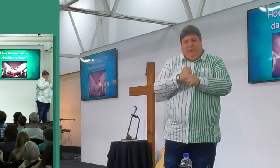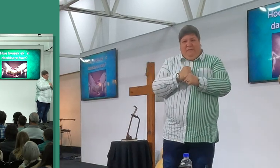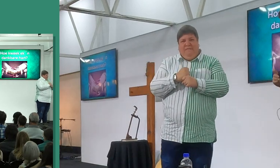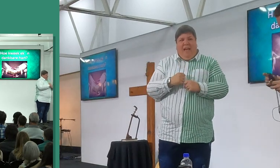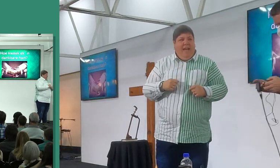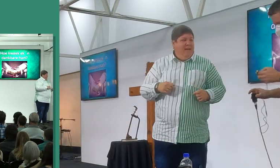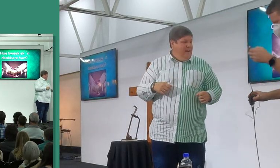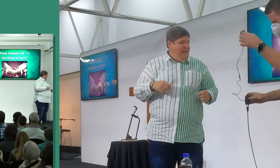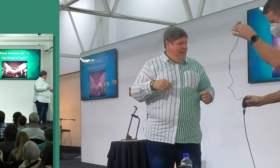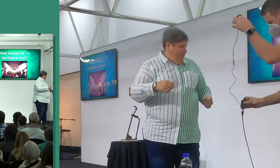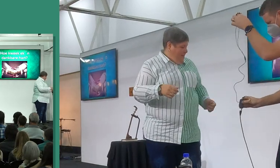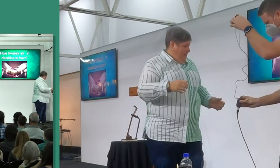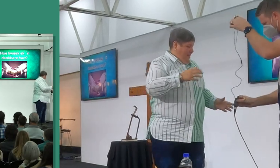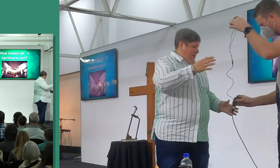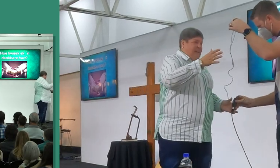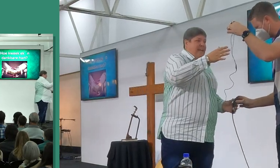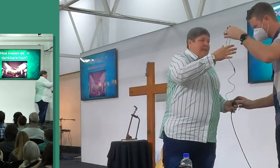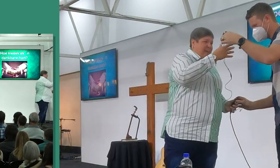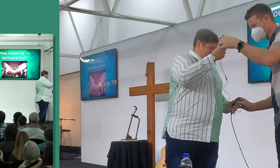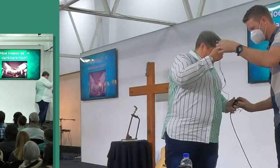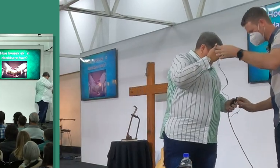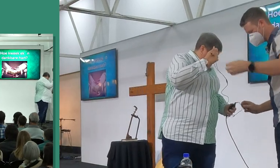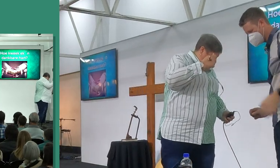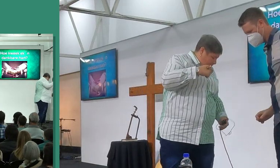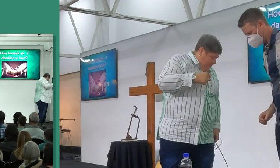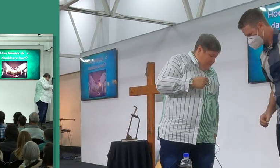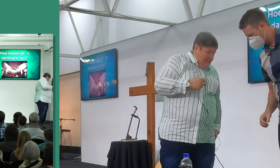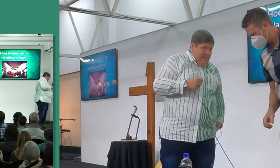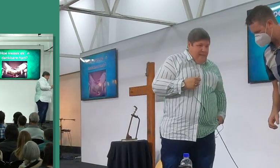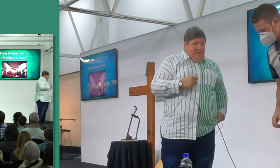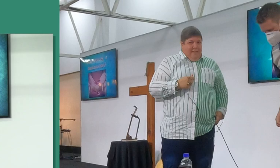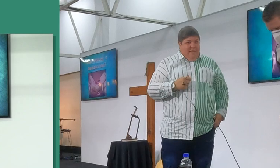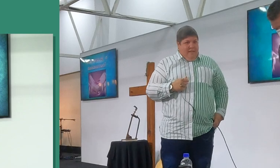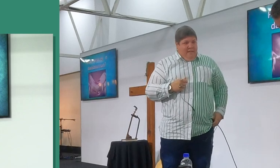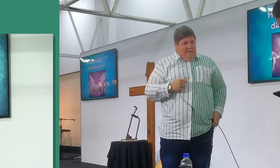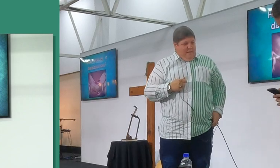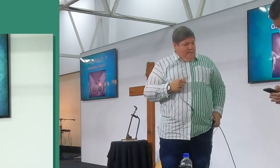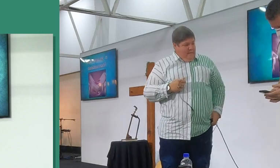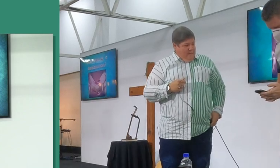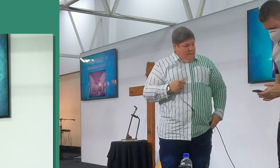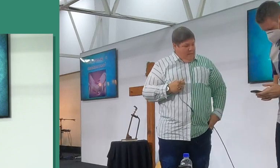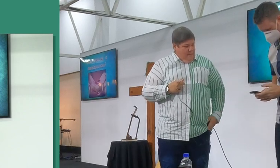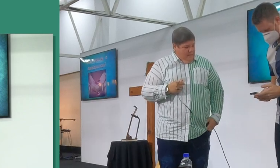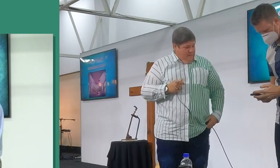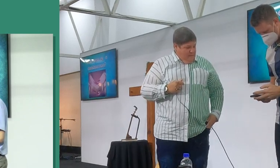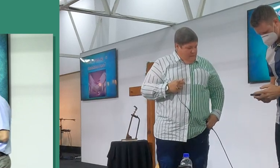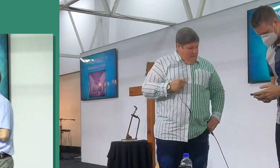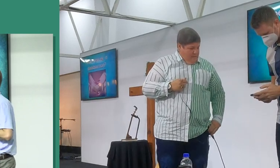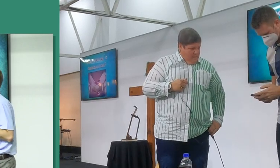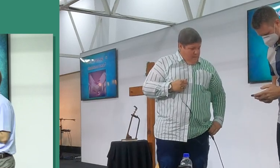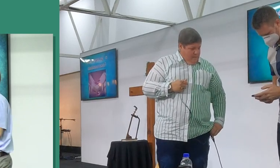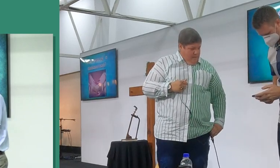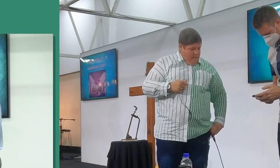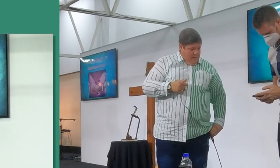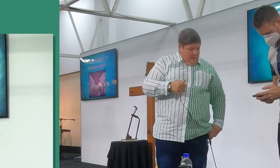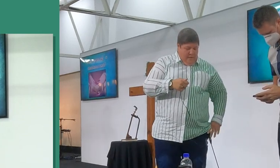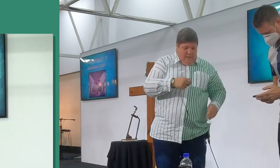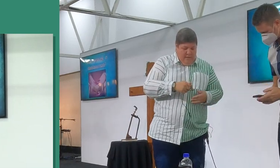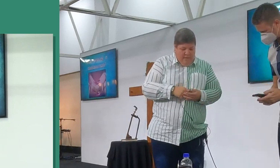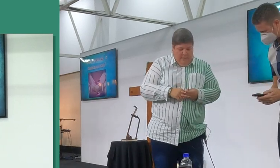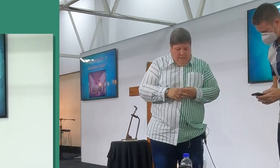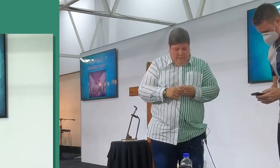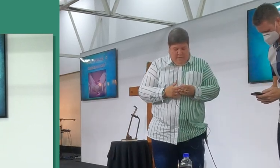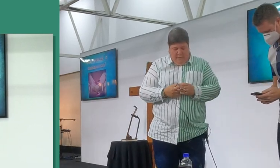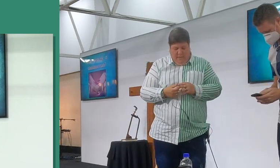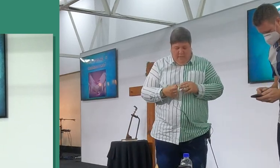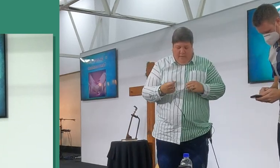tijd hou en mekaar ondersteun. Ok, vir die rest van julle, don't judge, hey. Ok, so wat volgende wil ek met jou gesels hoor, hoe my dankbare